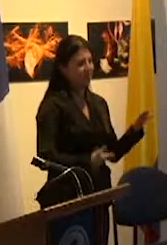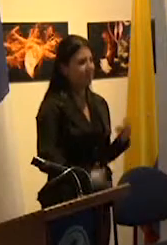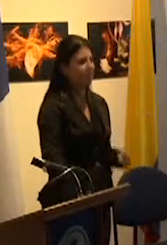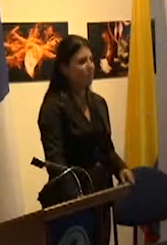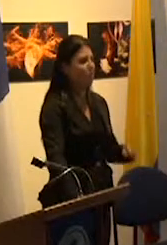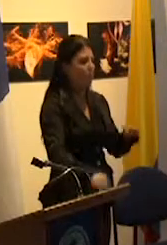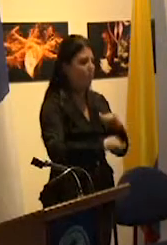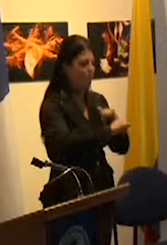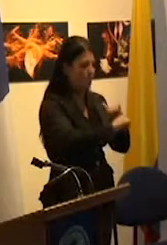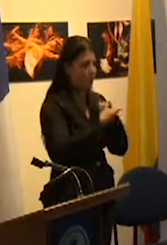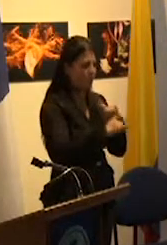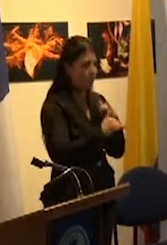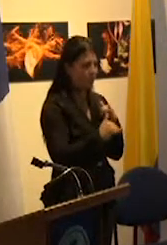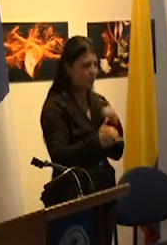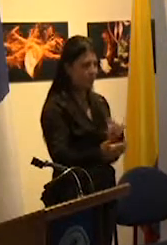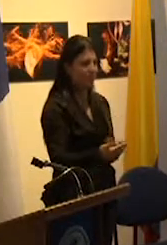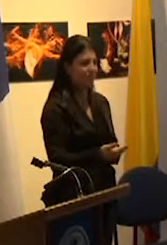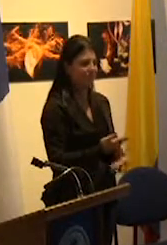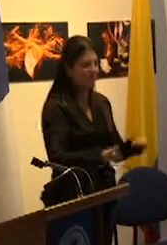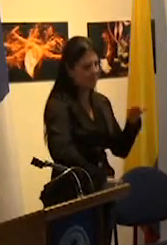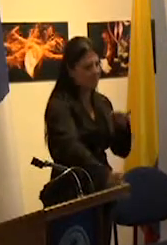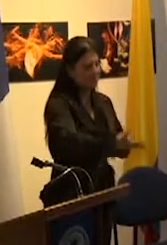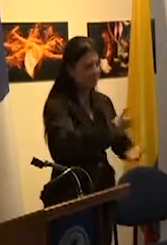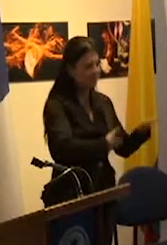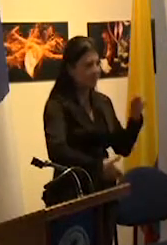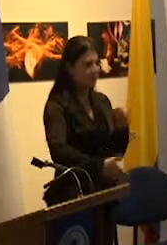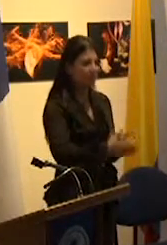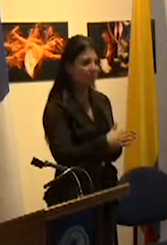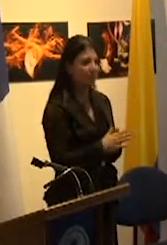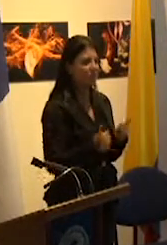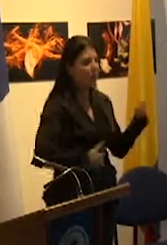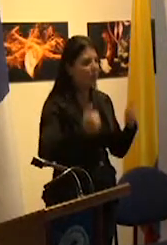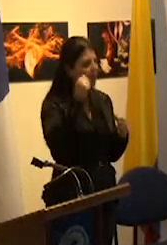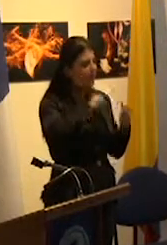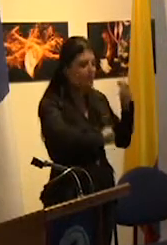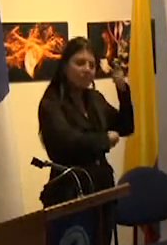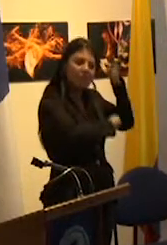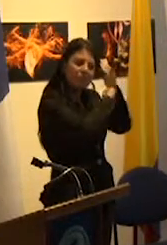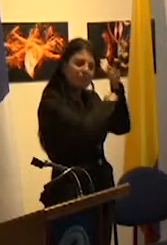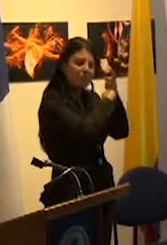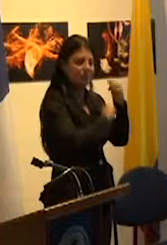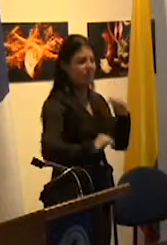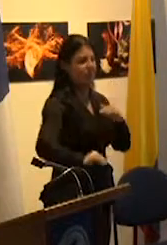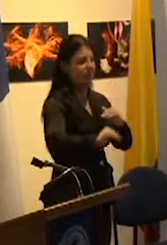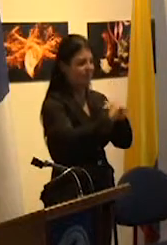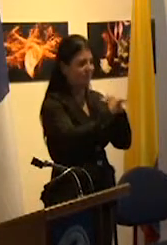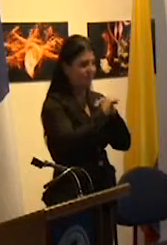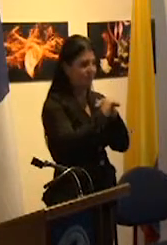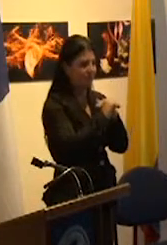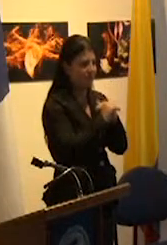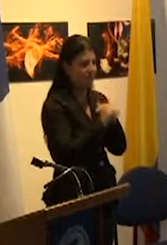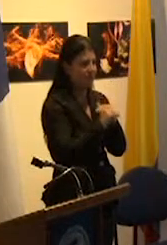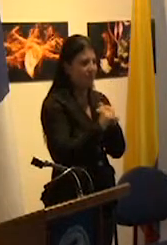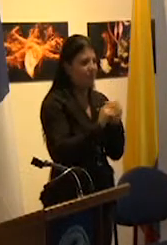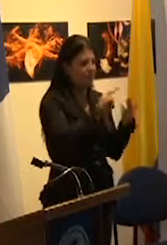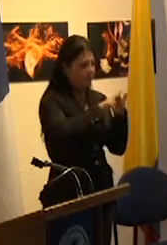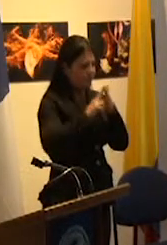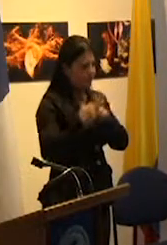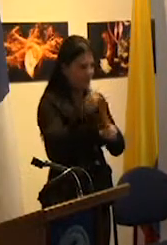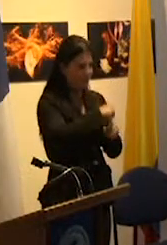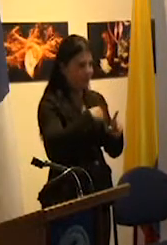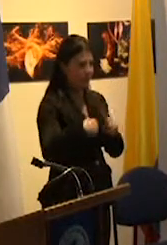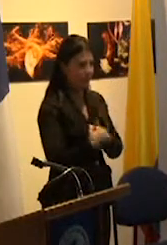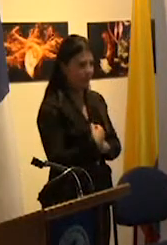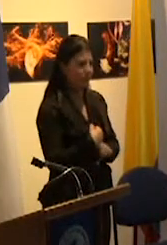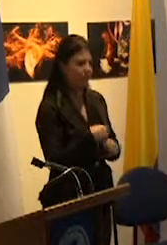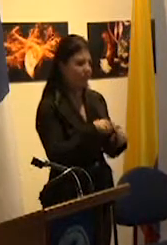interacción sustentada sobre un principio de equilibrio en las relaciones sociales que puede organizarse